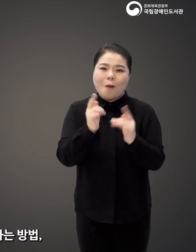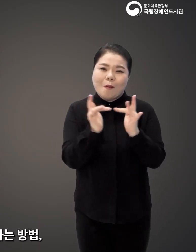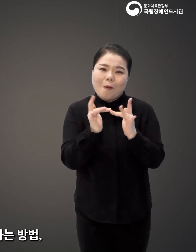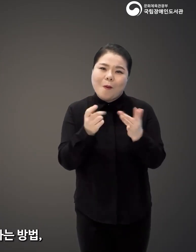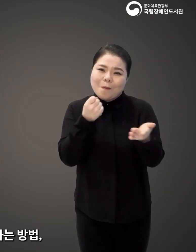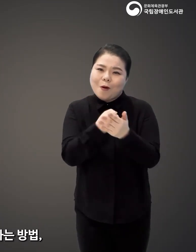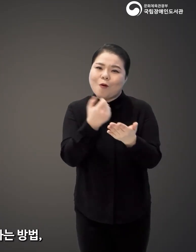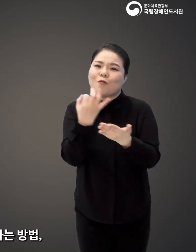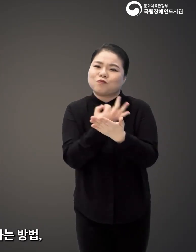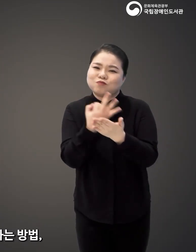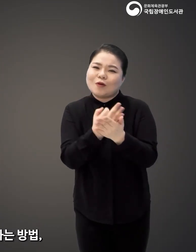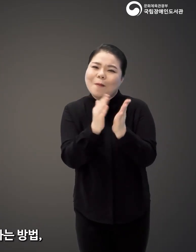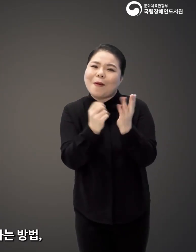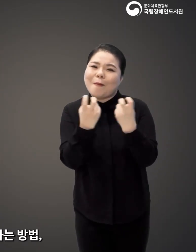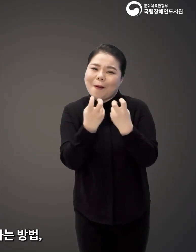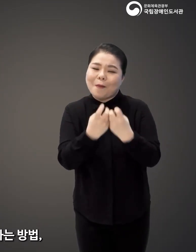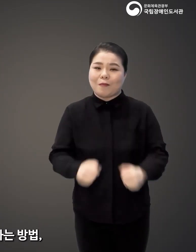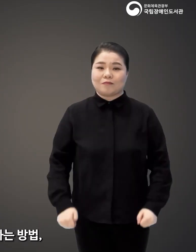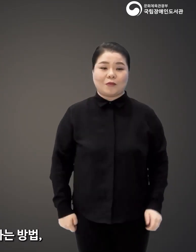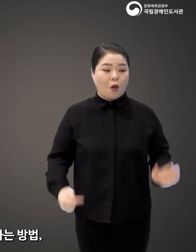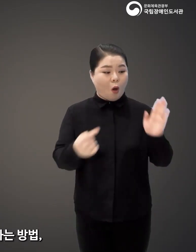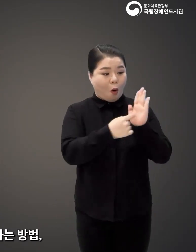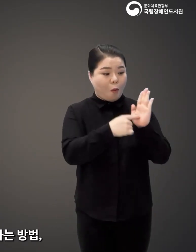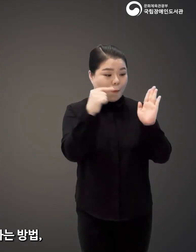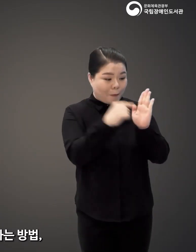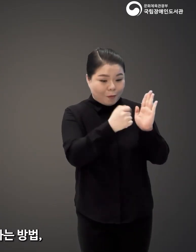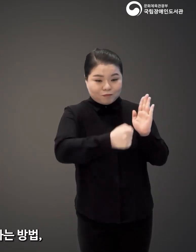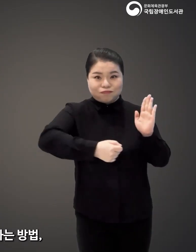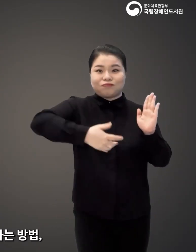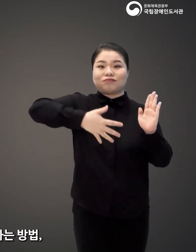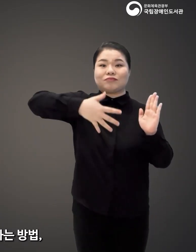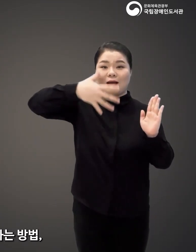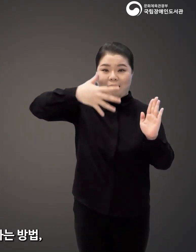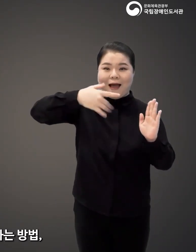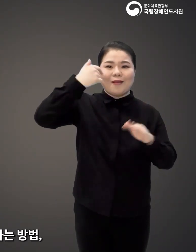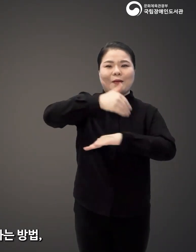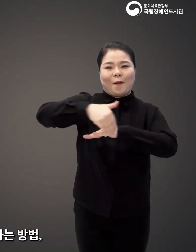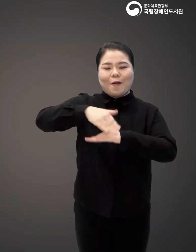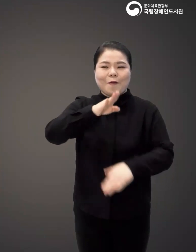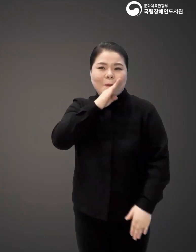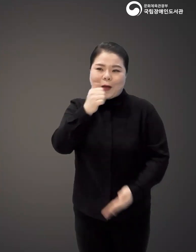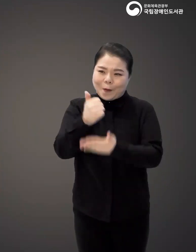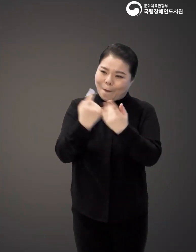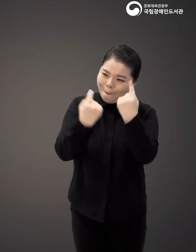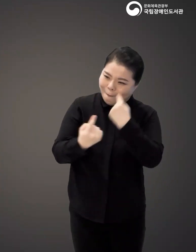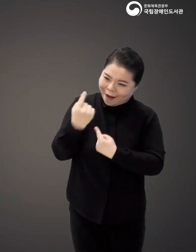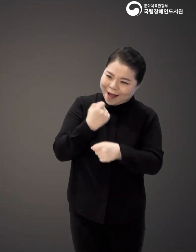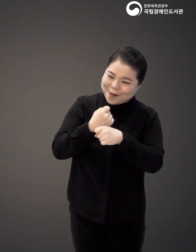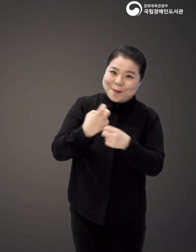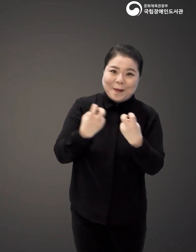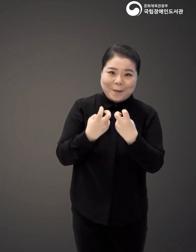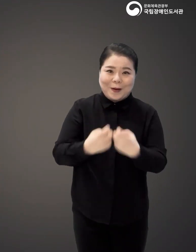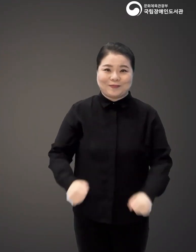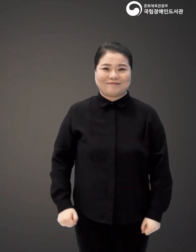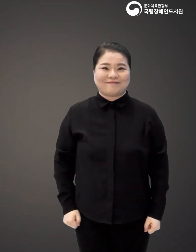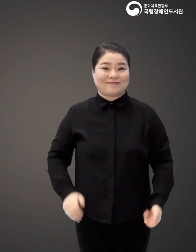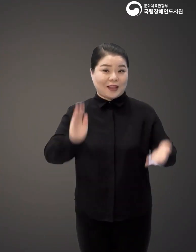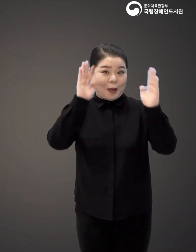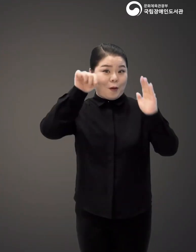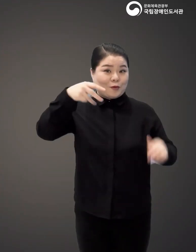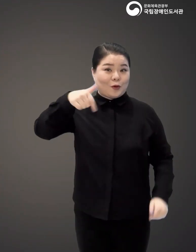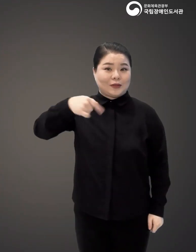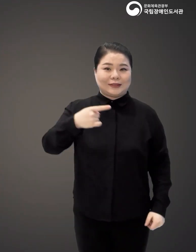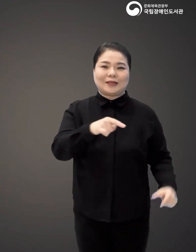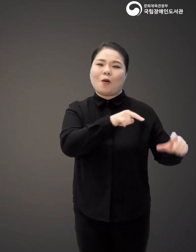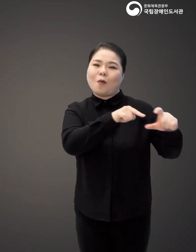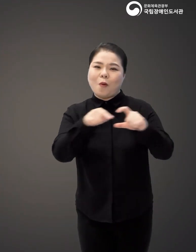비즈니스 랜딩 페이지를 기획하고 실전에서 직접 모객하는 방법 네이버 블로그 통계 활용